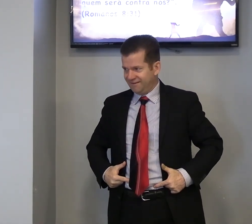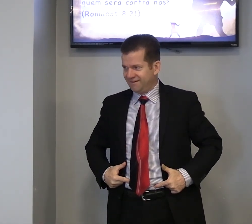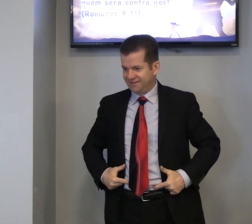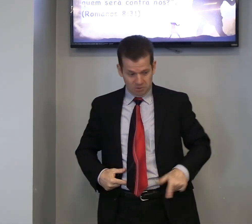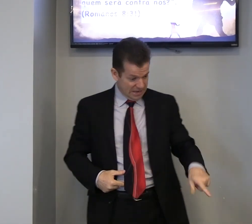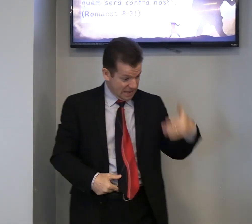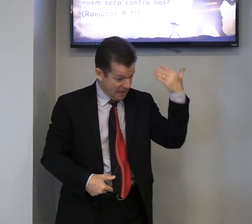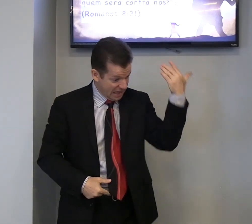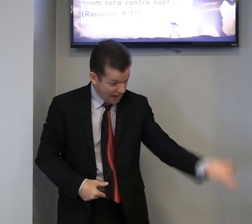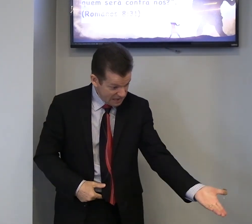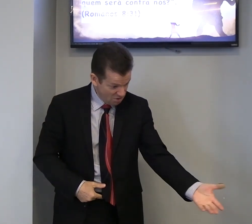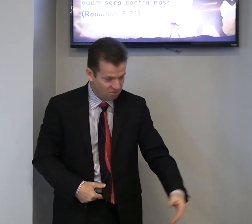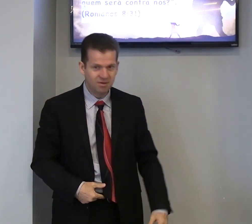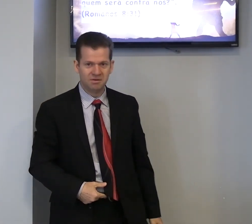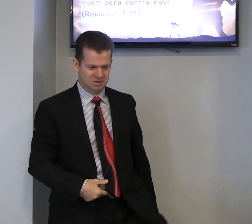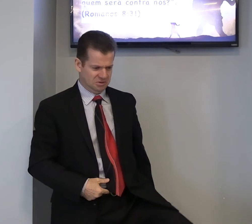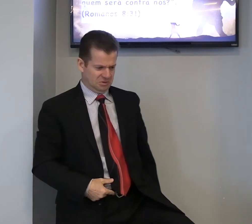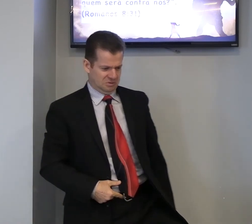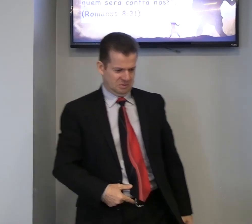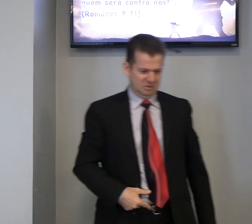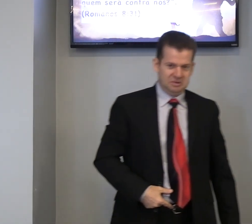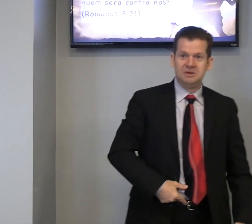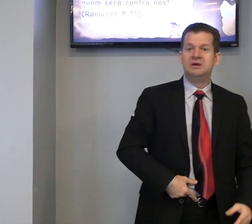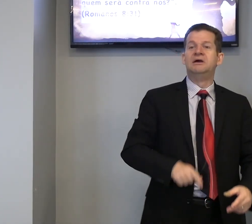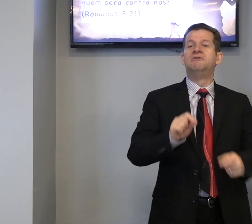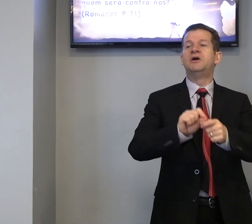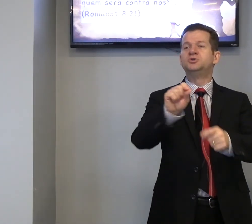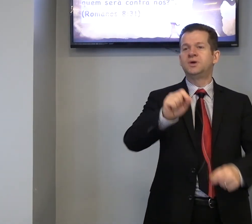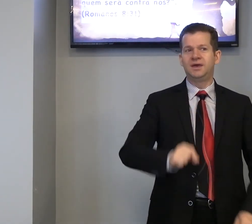Então, ele caiu, fez o que?